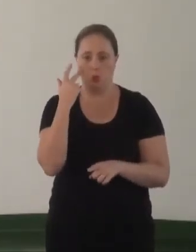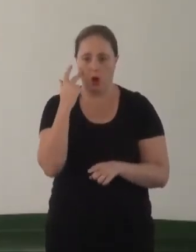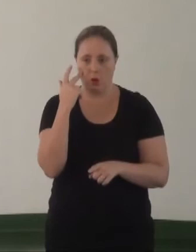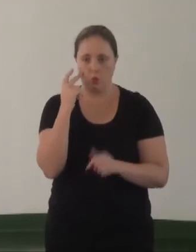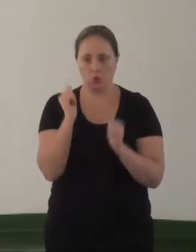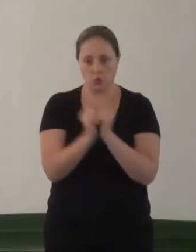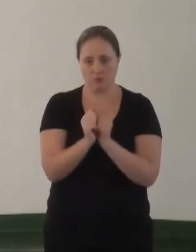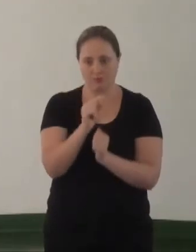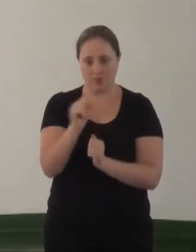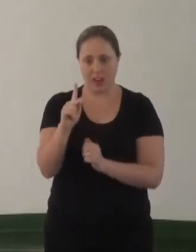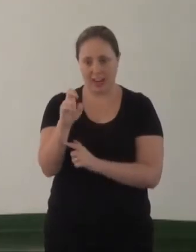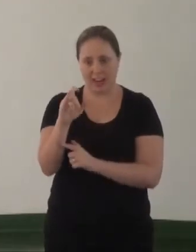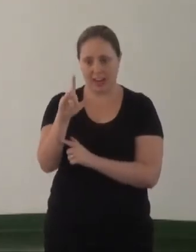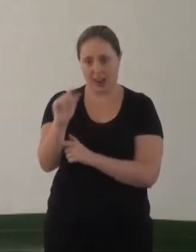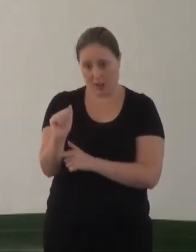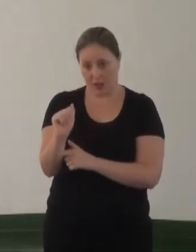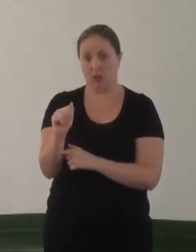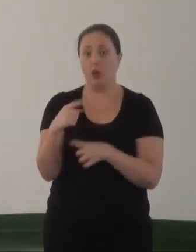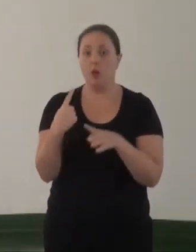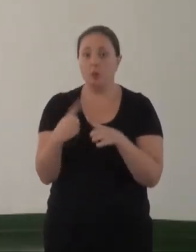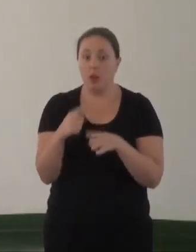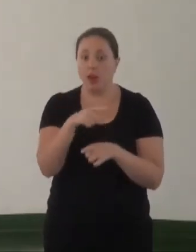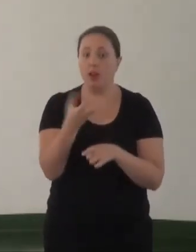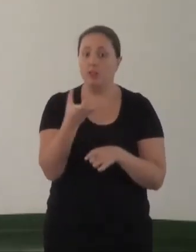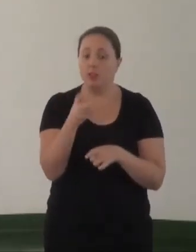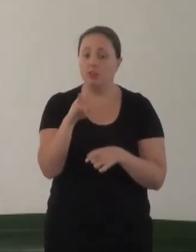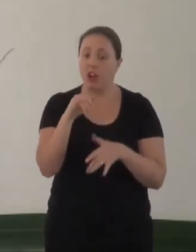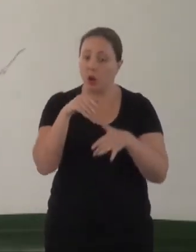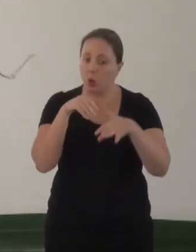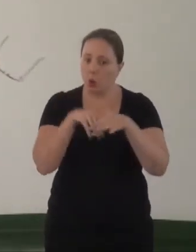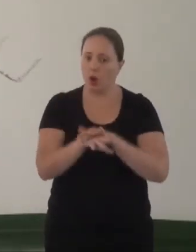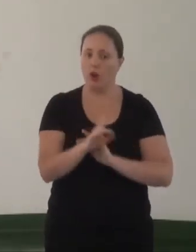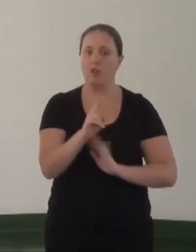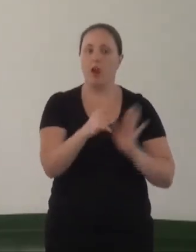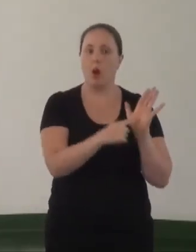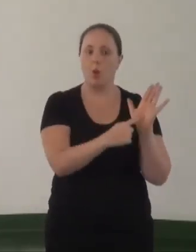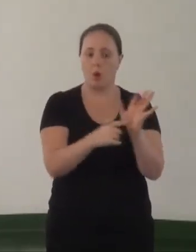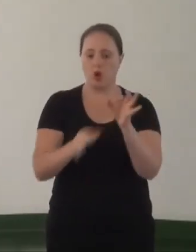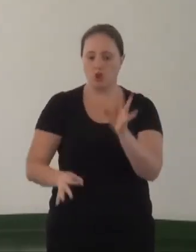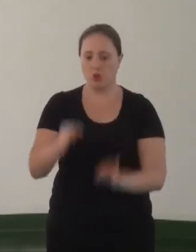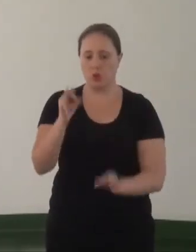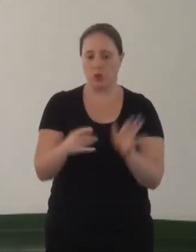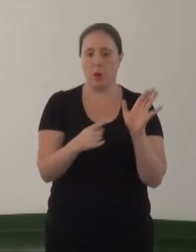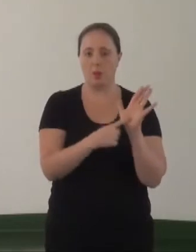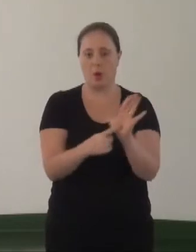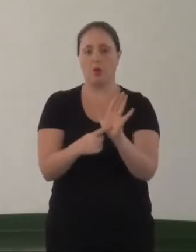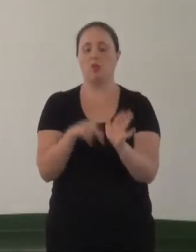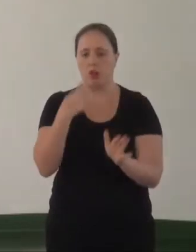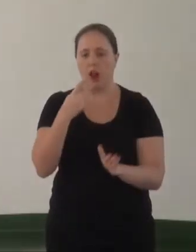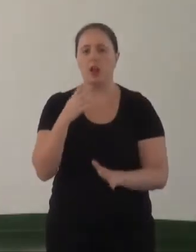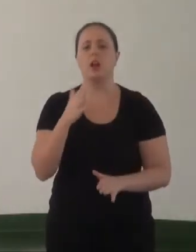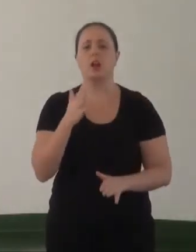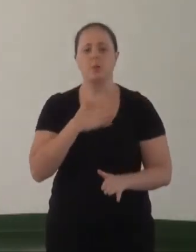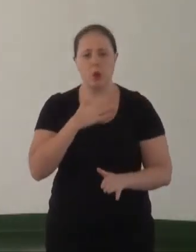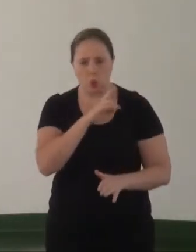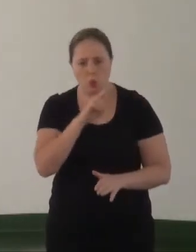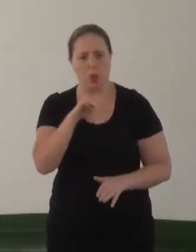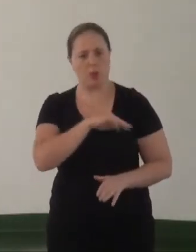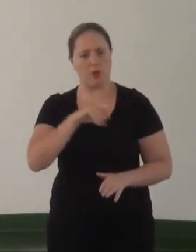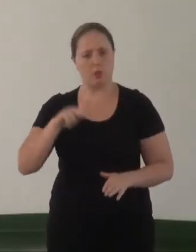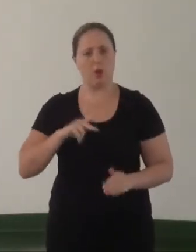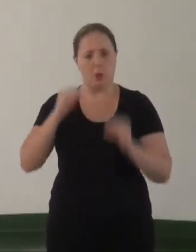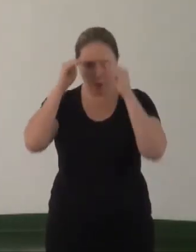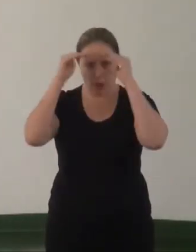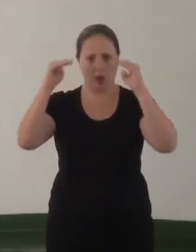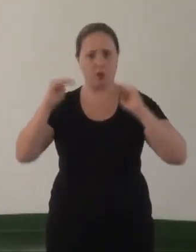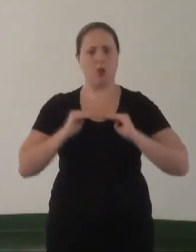frente um tracinho Keila Simpsu, porque ela vai enfiar isso depois na cara do juízo transfóbico, para dizer assim, até o Ministério Público me